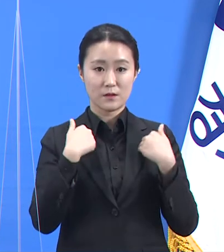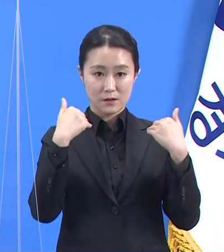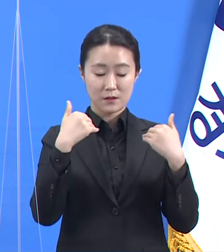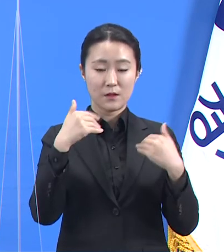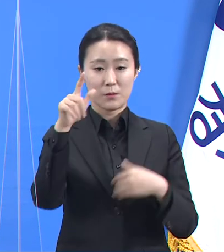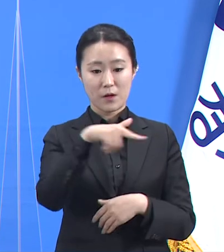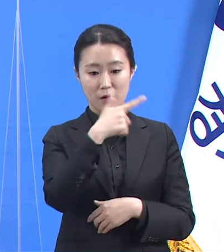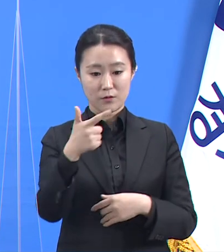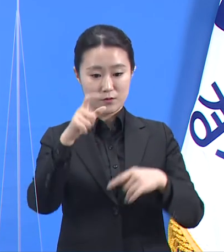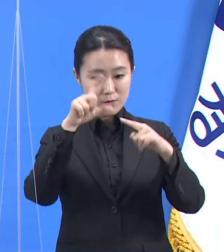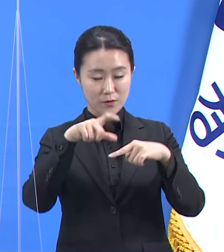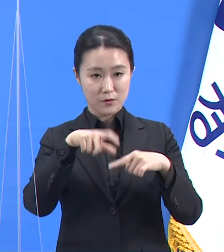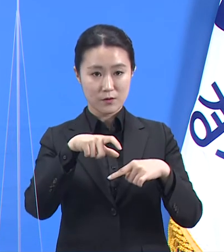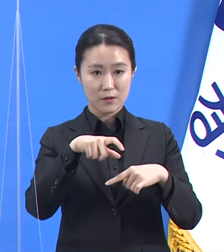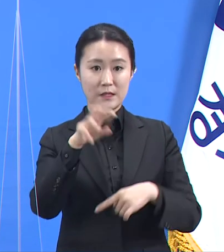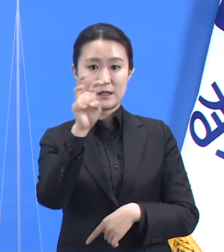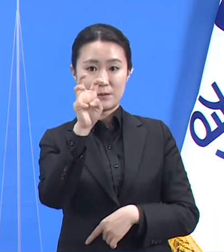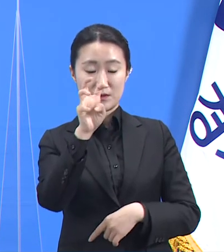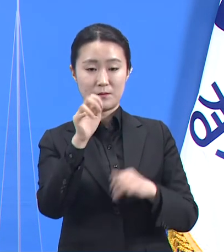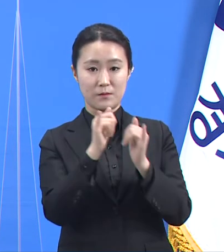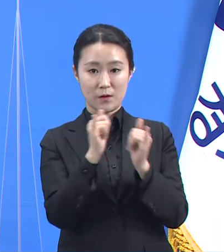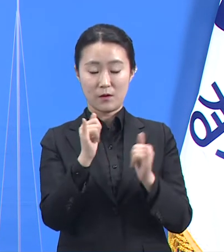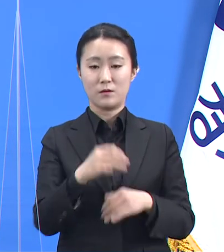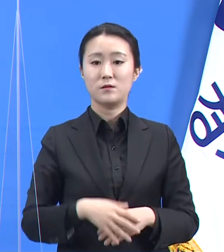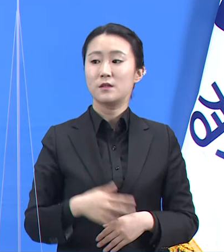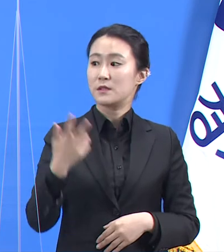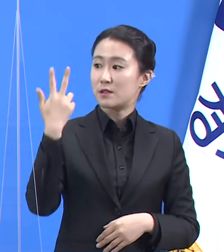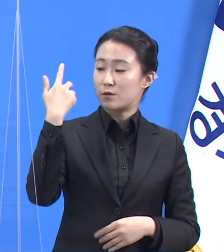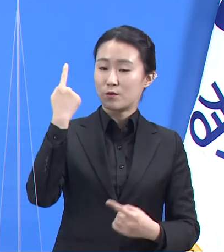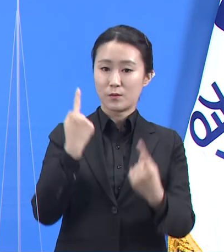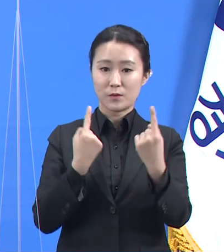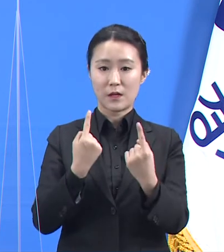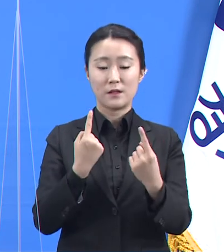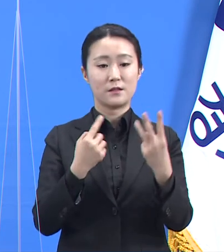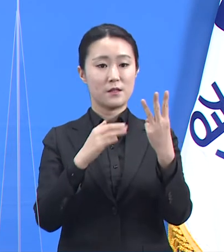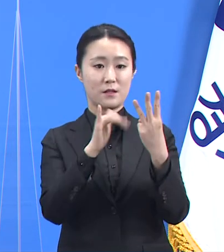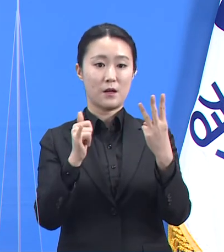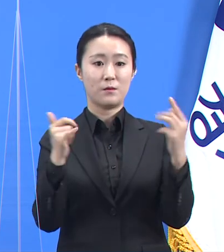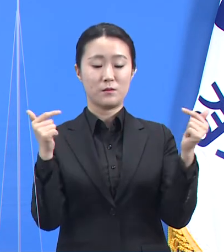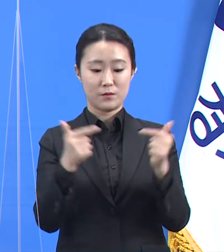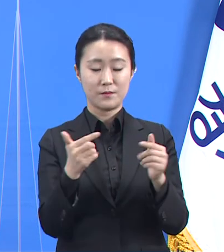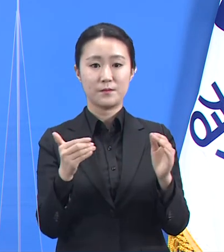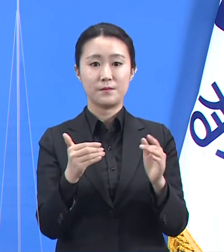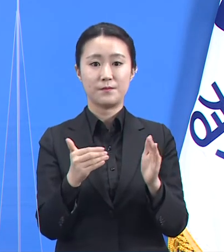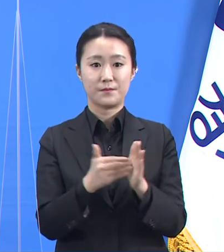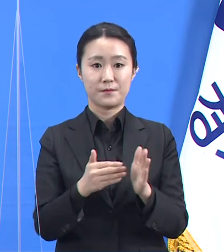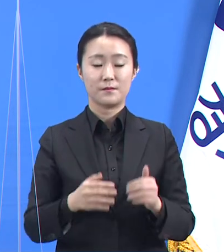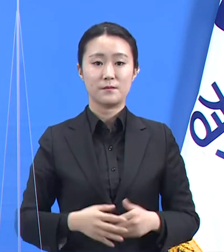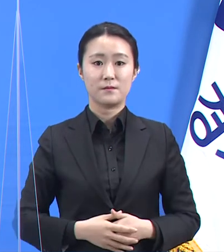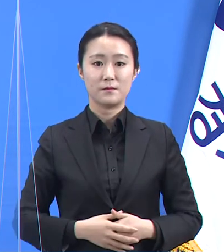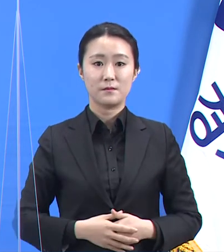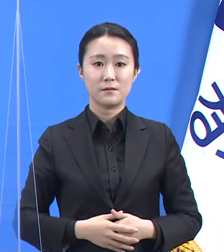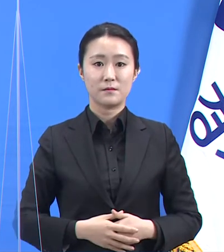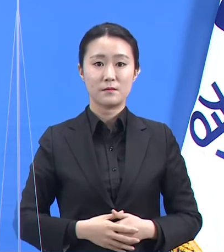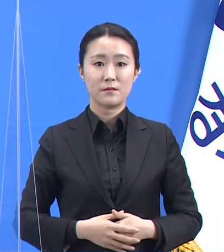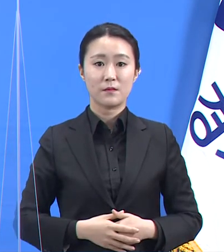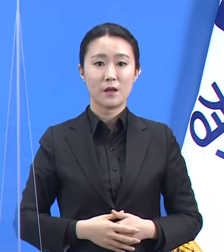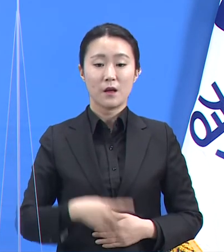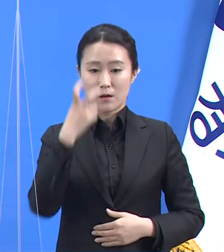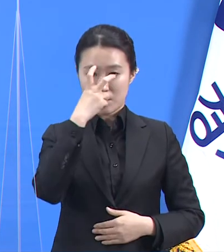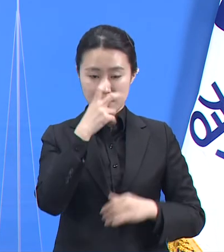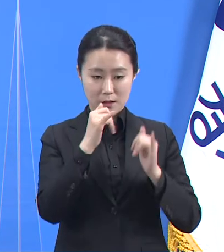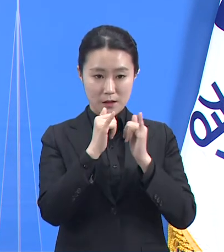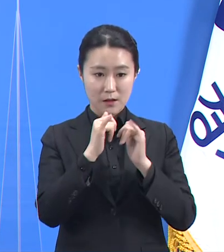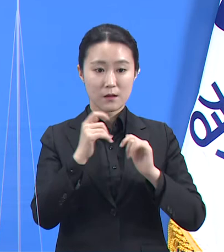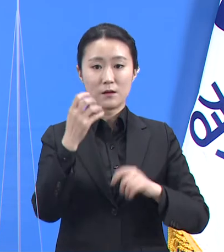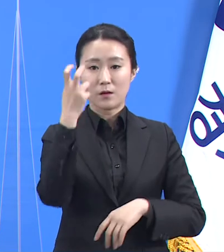전주 33명 대비 3명 감소하였습니다. 진단일 당시 감염 경로를 알 수